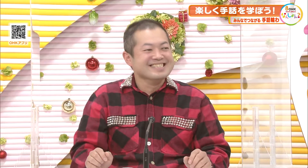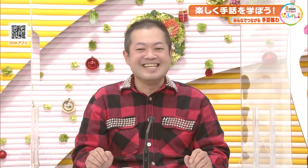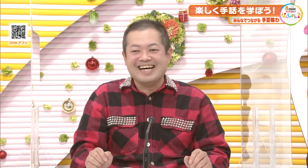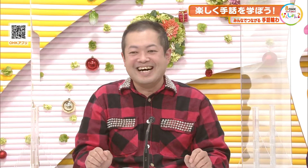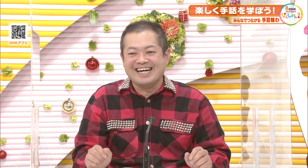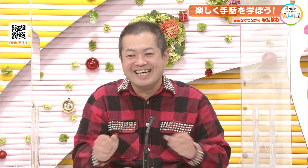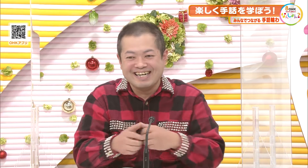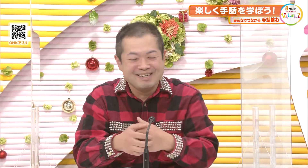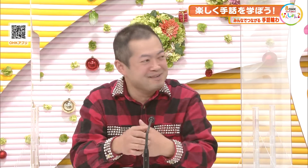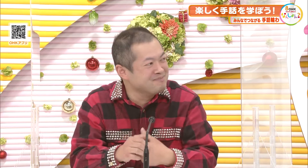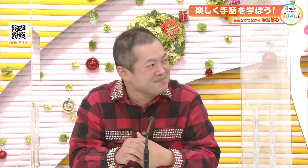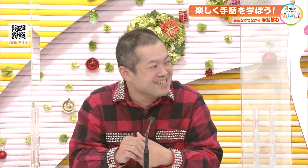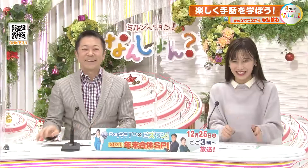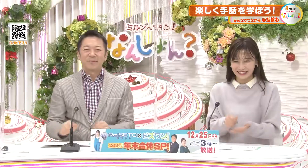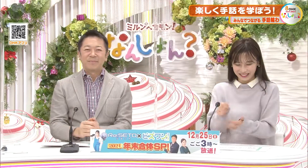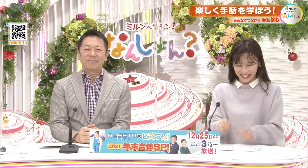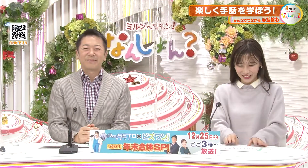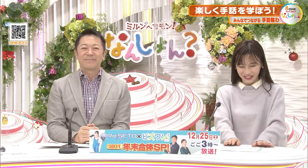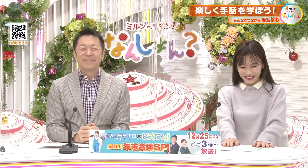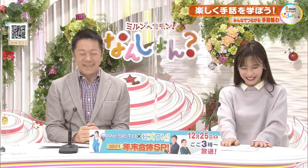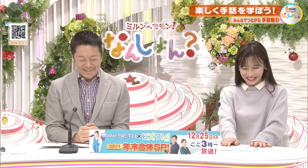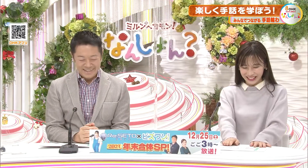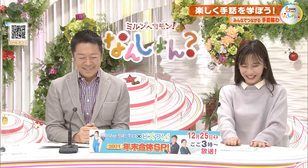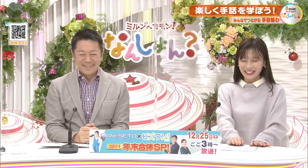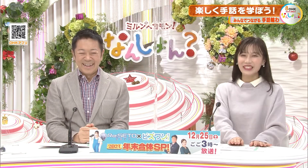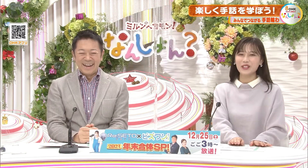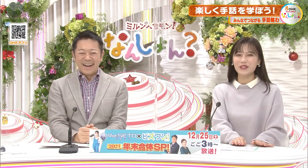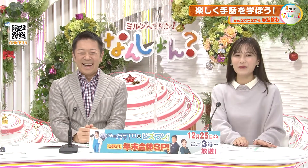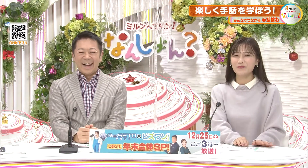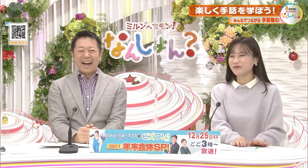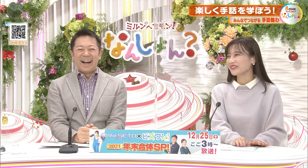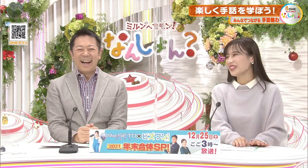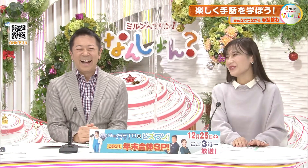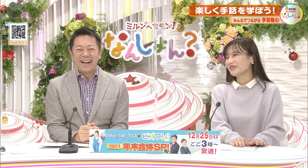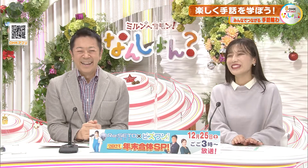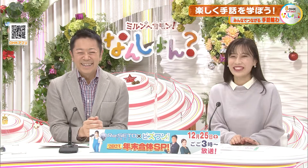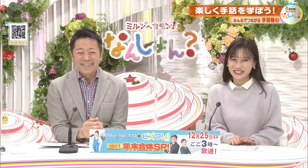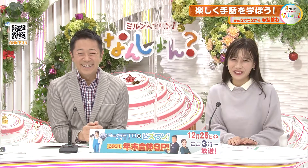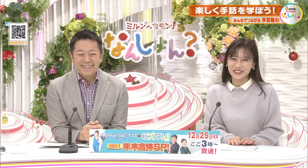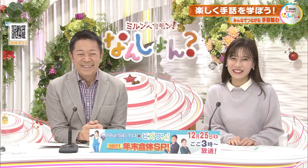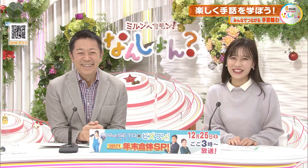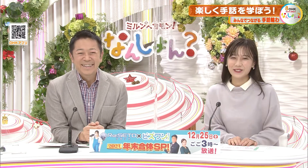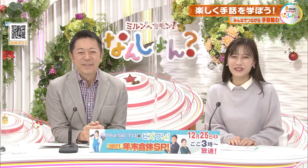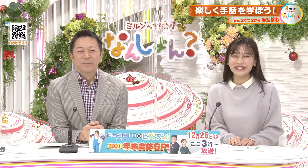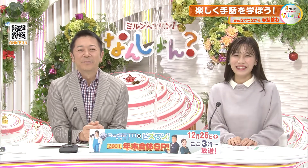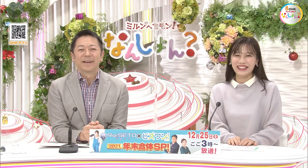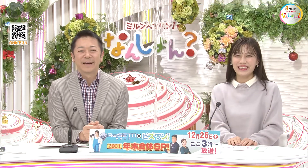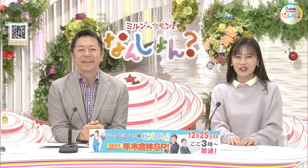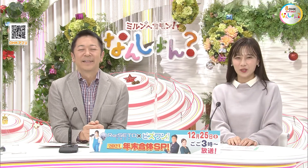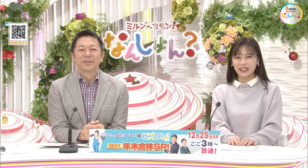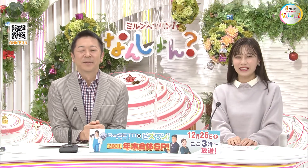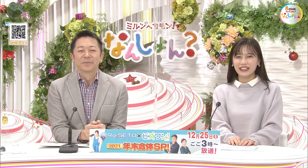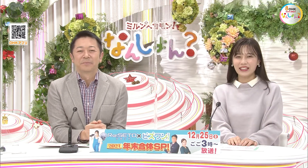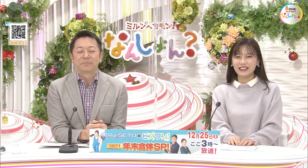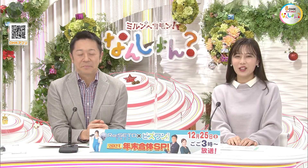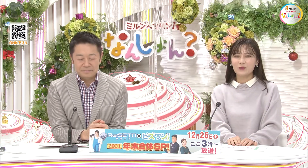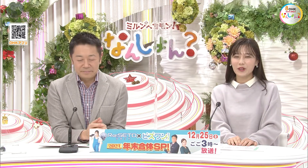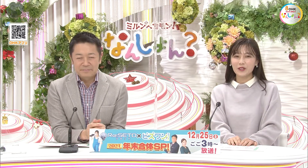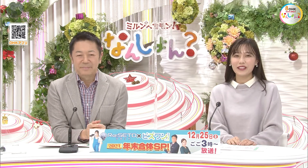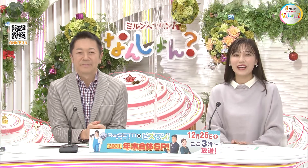と話しながらはい行ってみてください今日はここでプレゼントを紹介しましたコロナ禍でなかなか思うように会